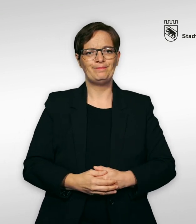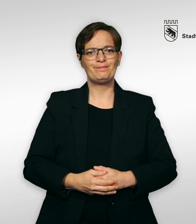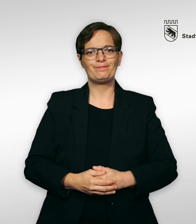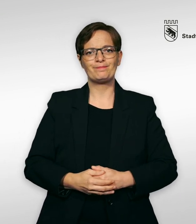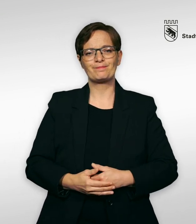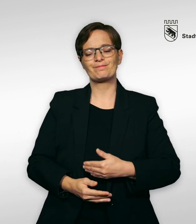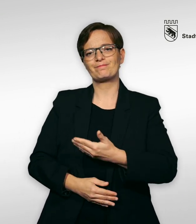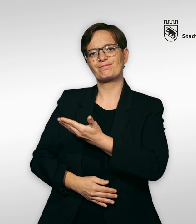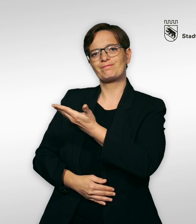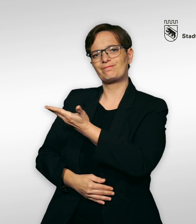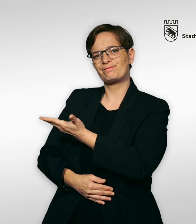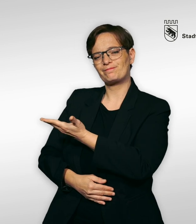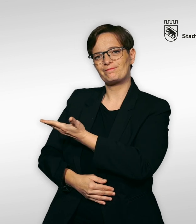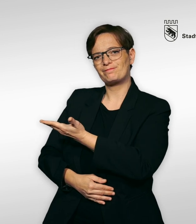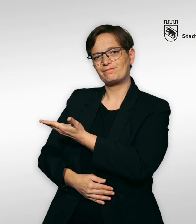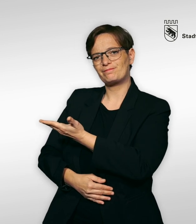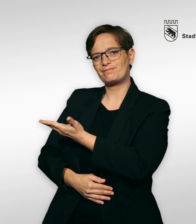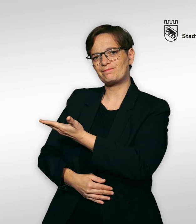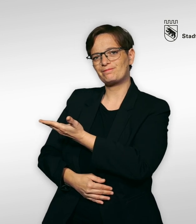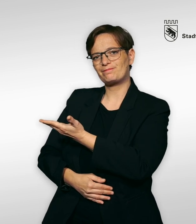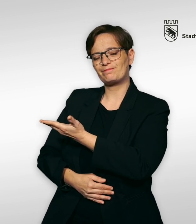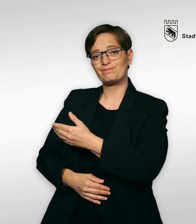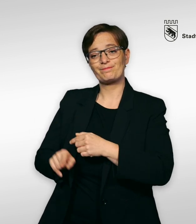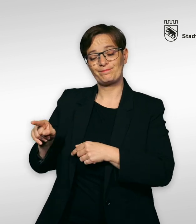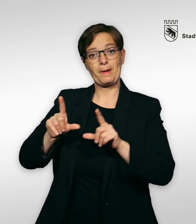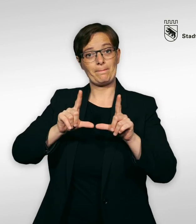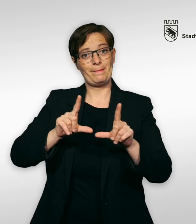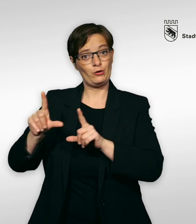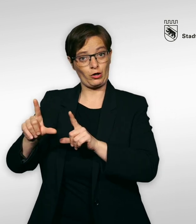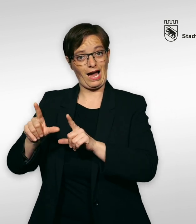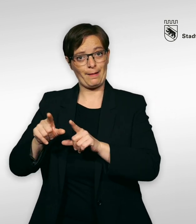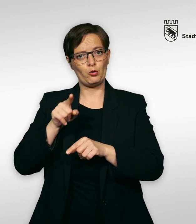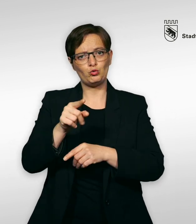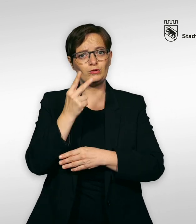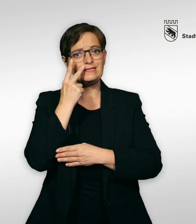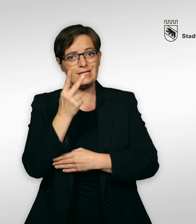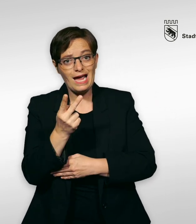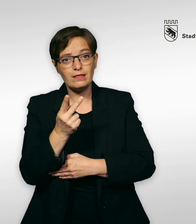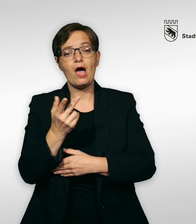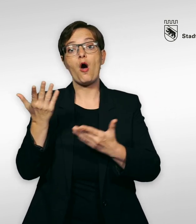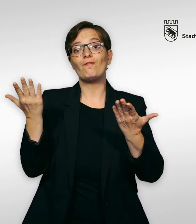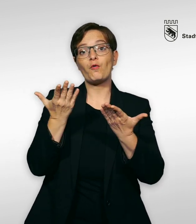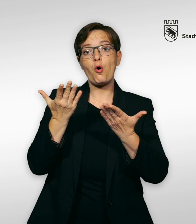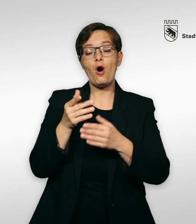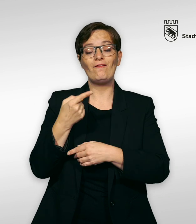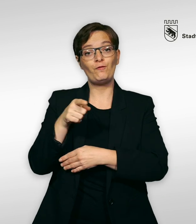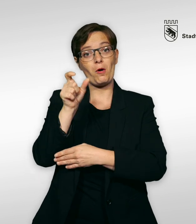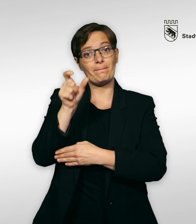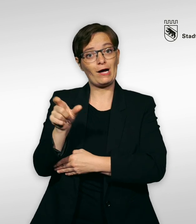Piktogramm Parkplatz, ein Parkplatzschild für Menschen mit Behinderungen. Bei diesem Piktogramm erfährst du, wo der nächstgelegene